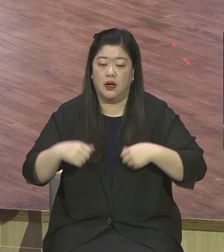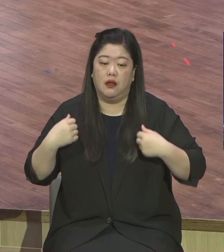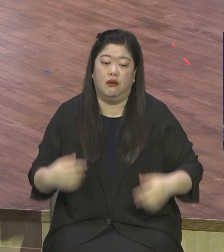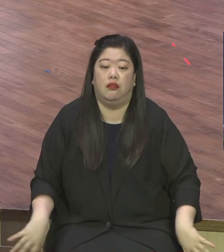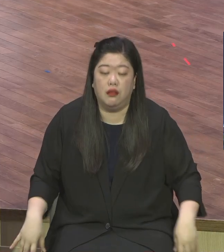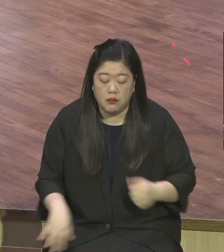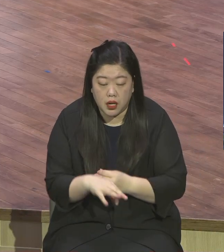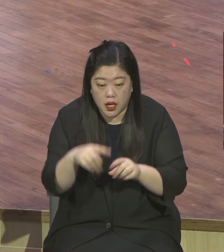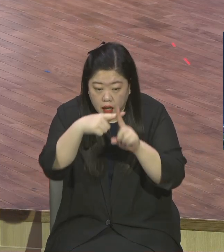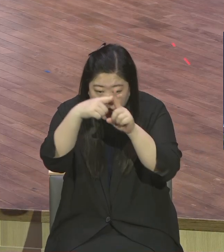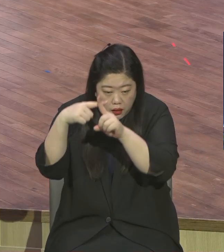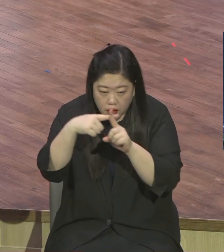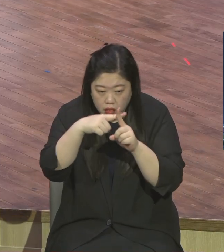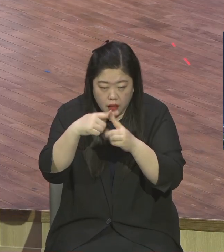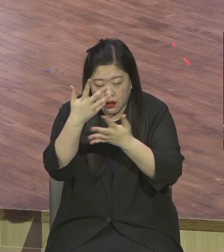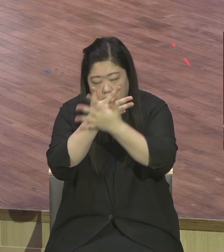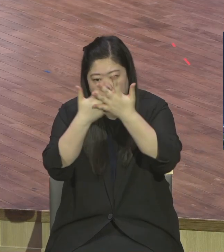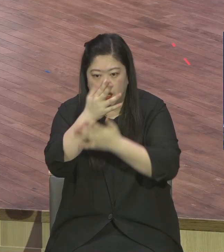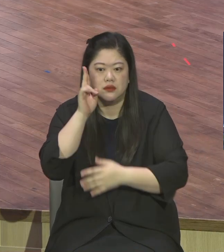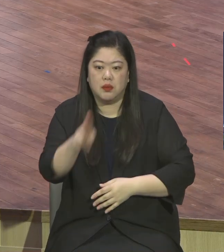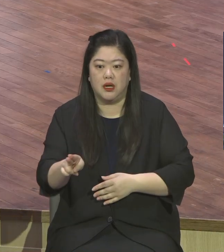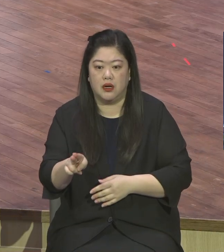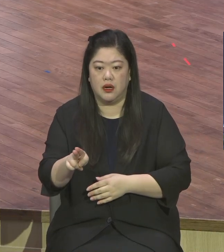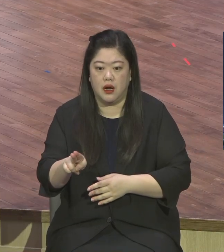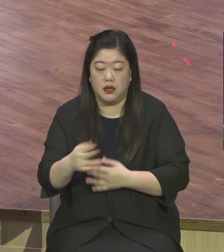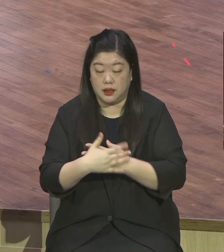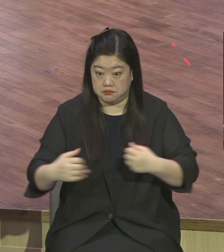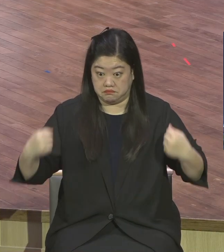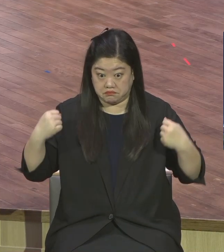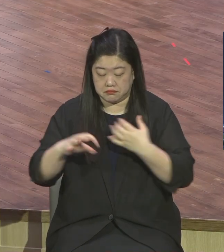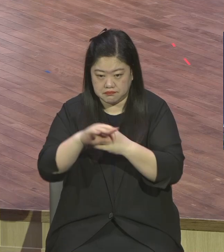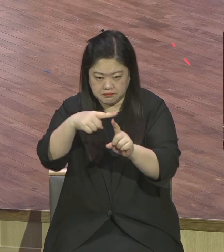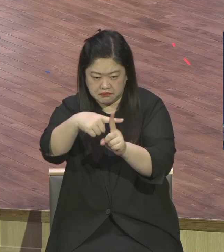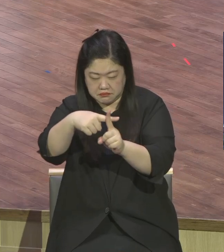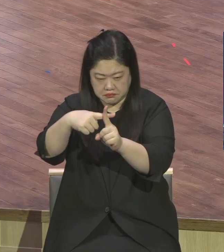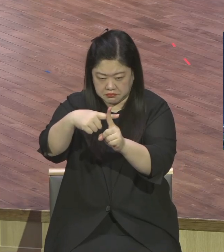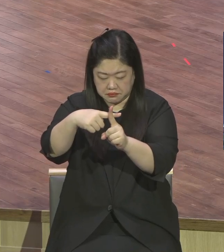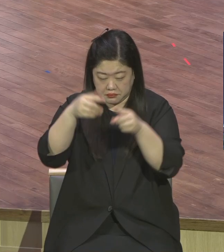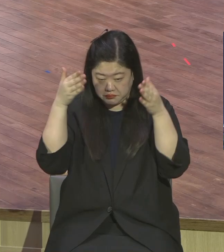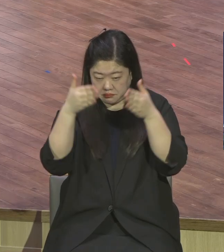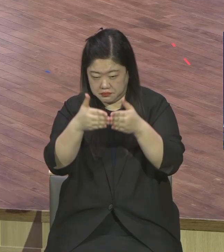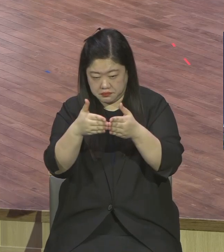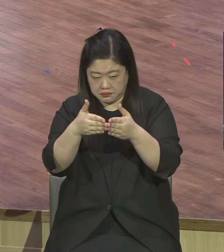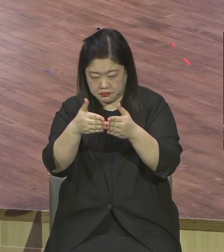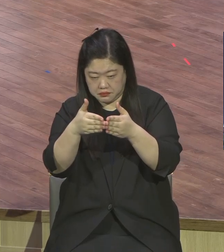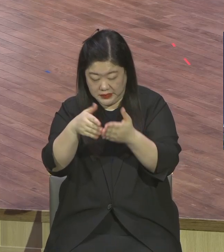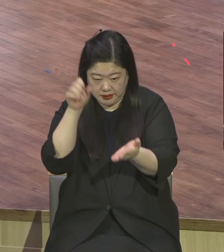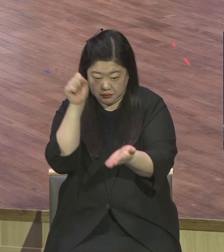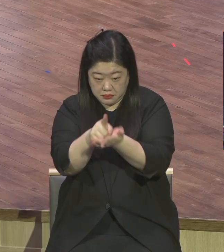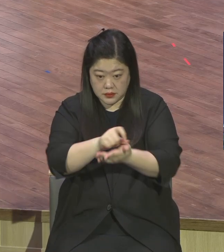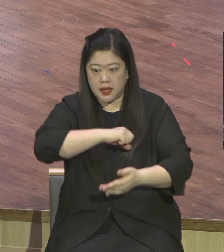영적도 마찬가지예요. 다른 종교들 말하여 산에 올라가는 길이 여러 길이 있지 않냐